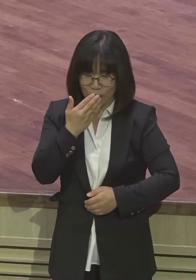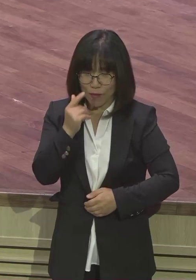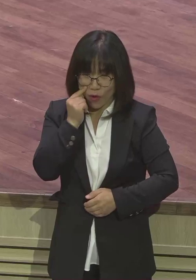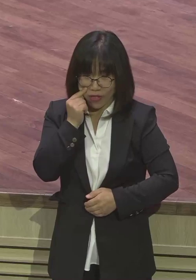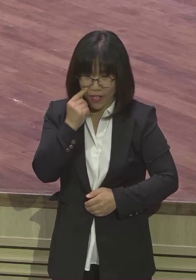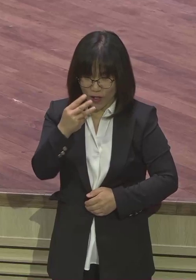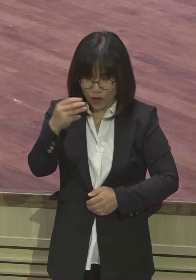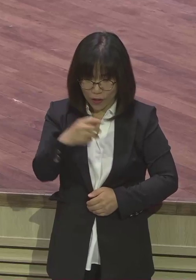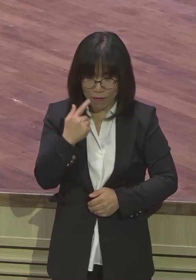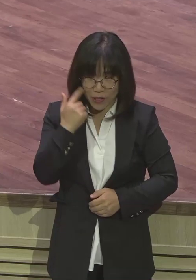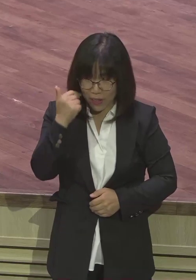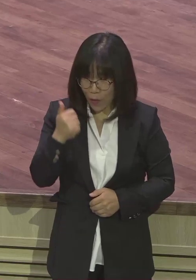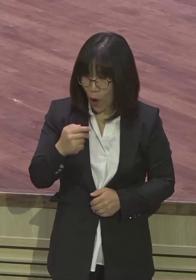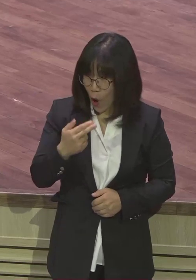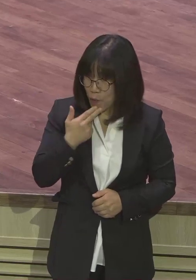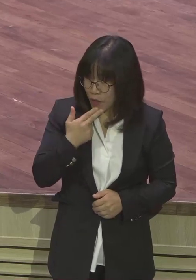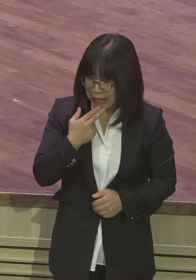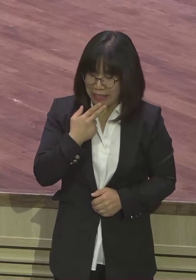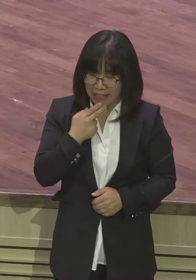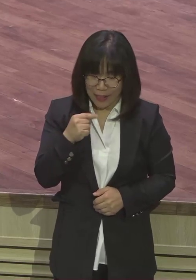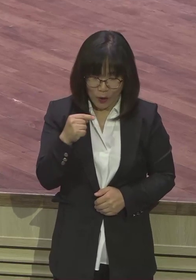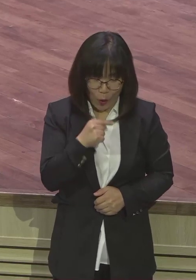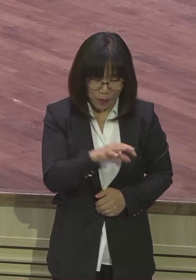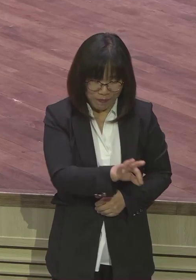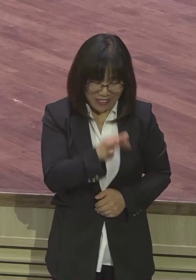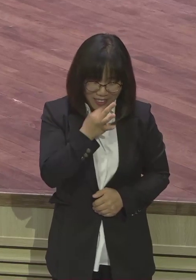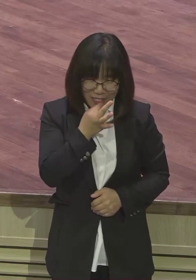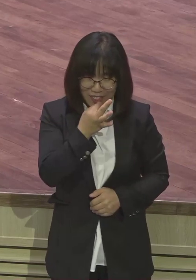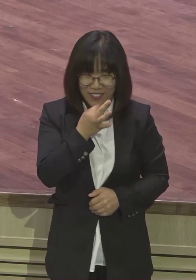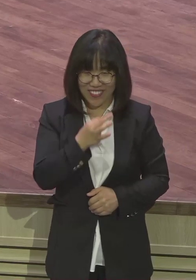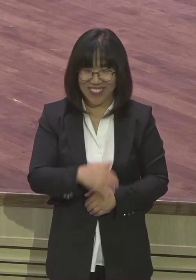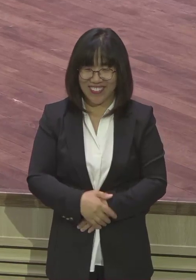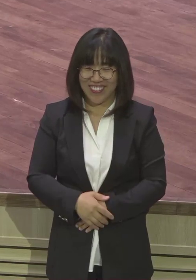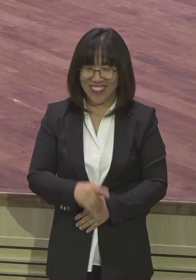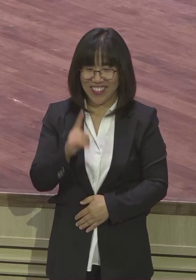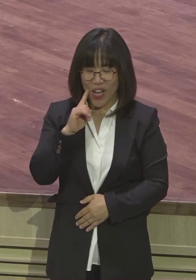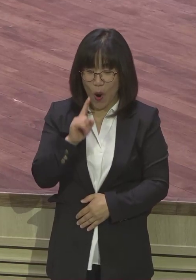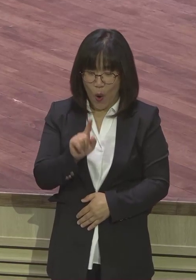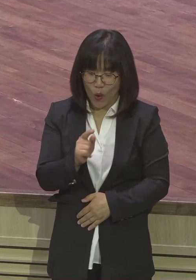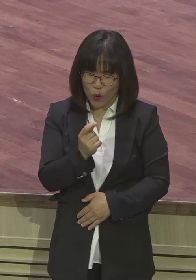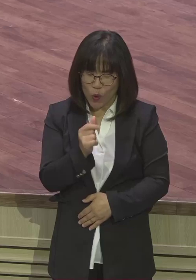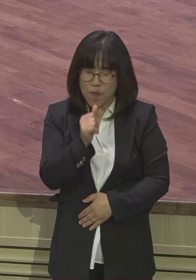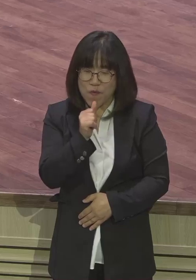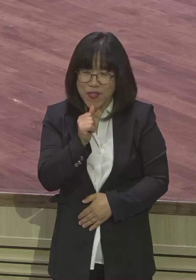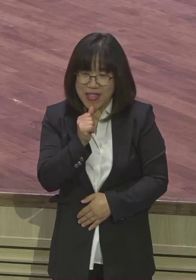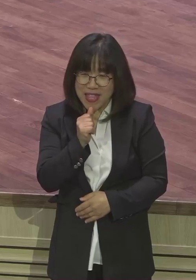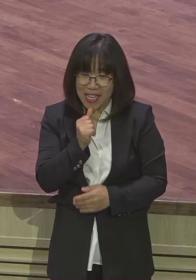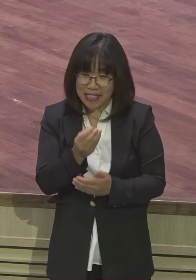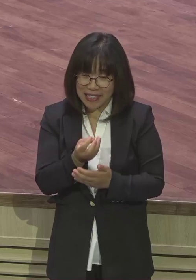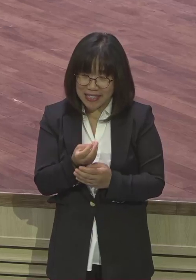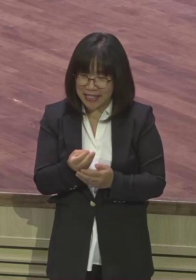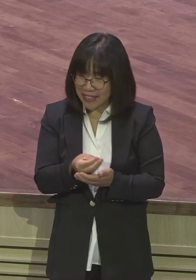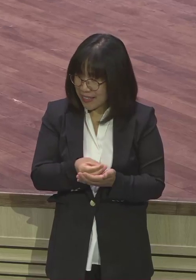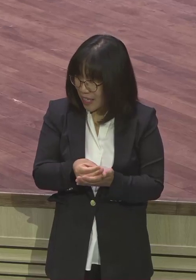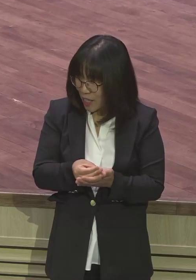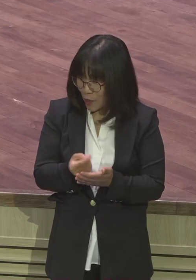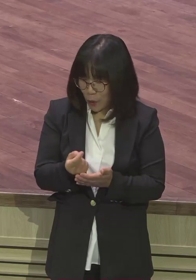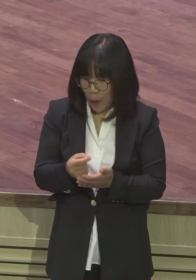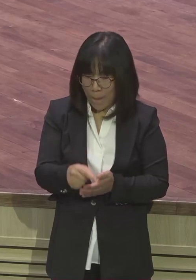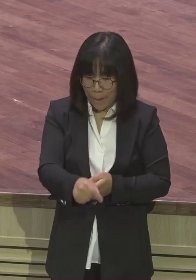오늘 보니까 된장 없던 된장이 나왔더라고 조금 조금 조금 조금 먹어. 김치 같은 건 안 먹어. 씻어 가요.